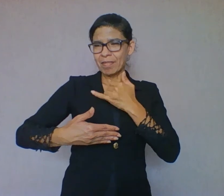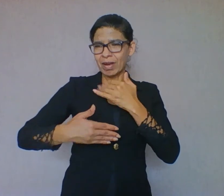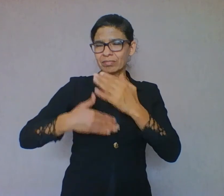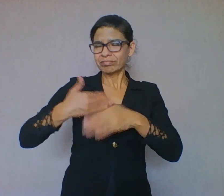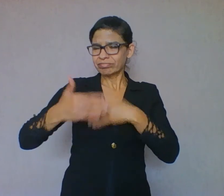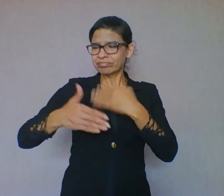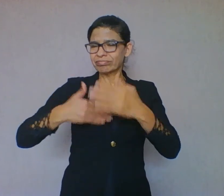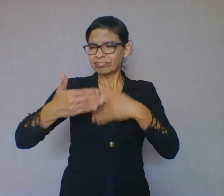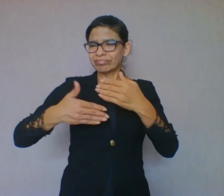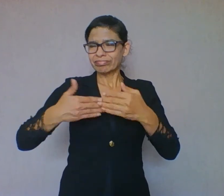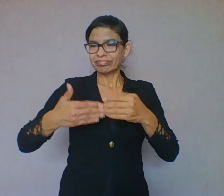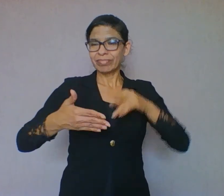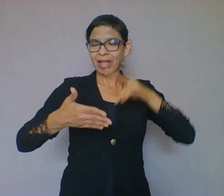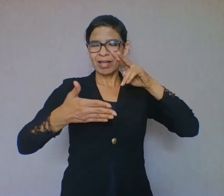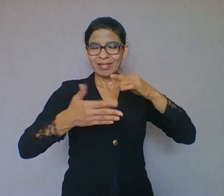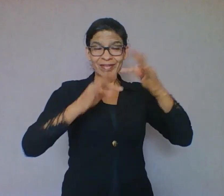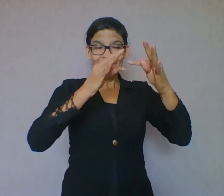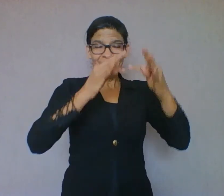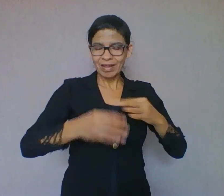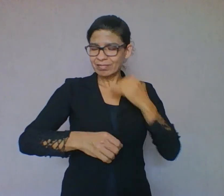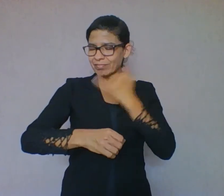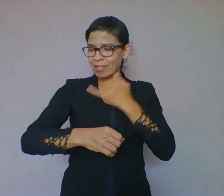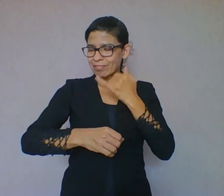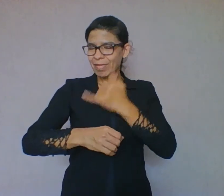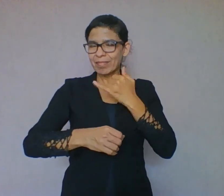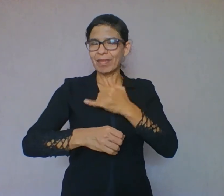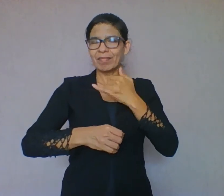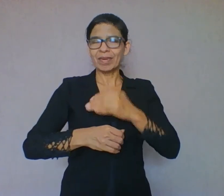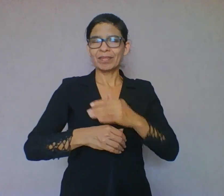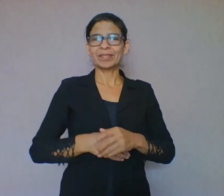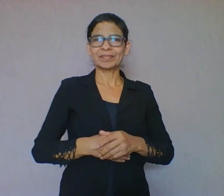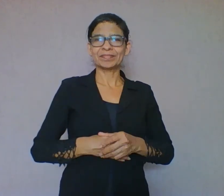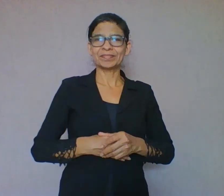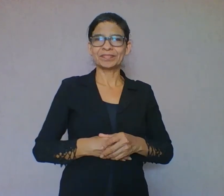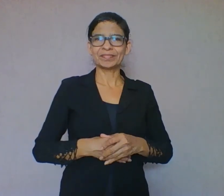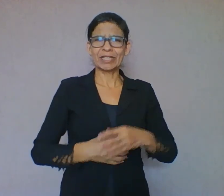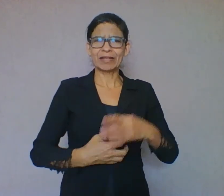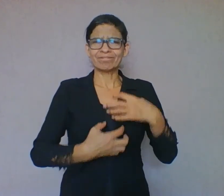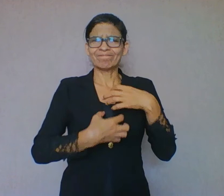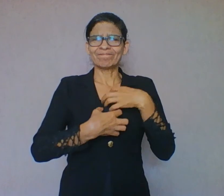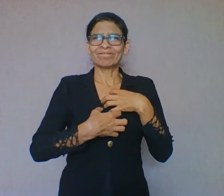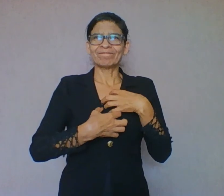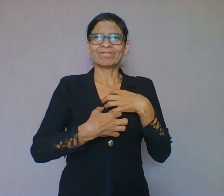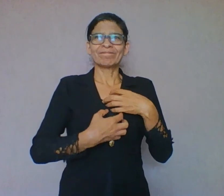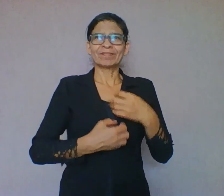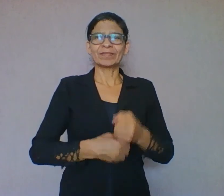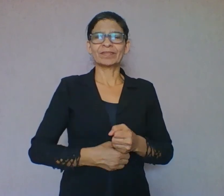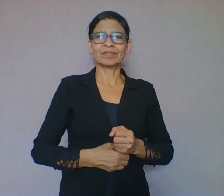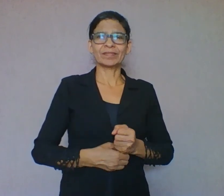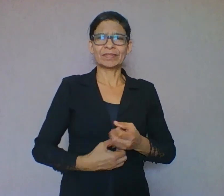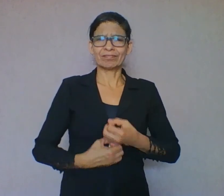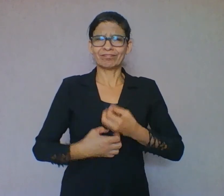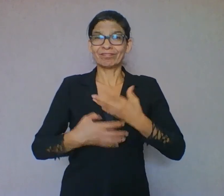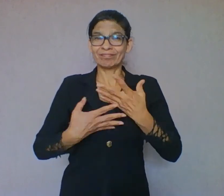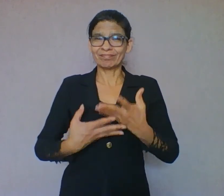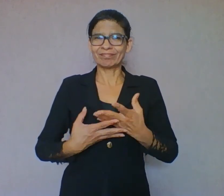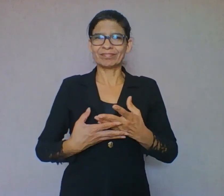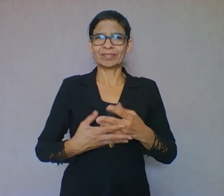importante usar o que? A emoção. Terceiro, dê livros, revistas e gibis de presente para